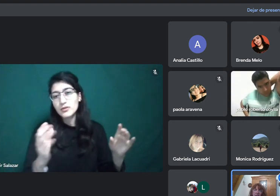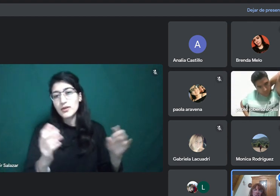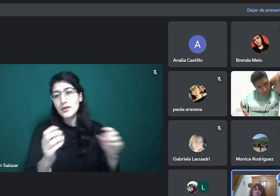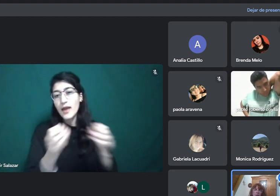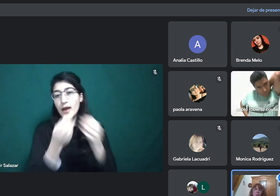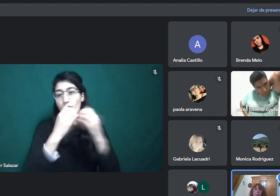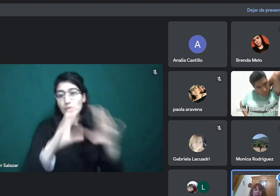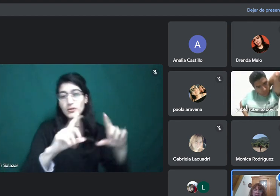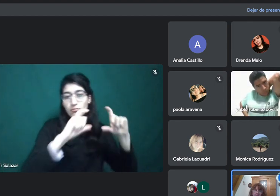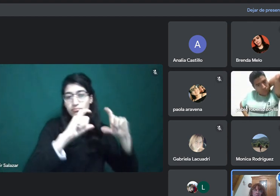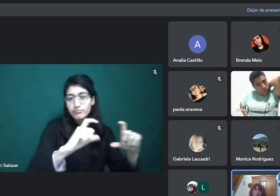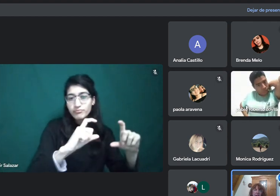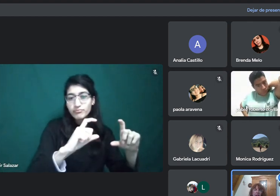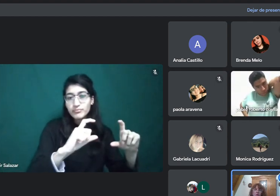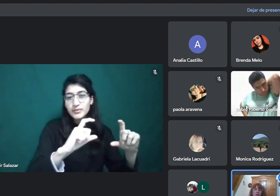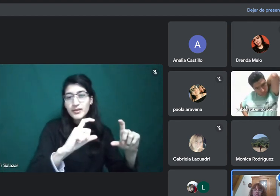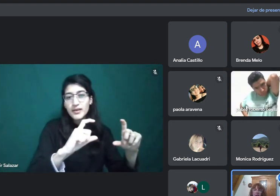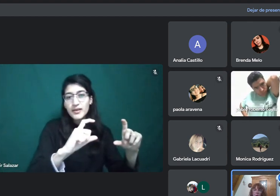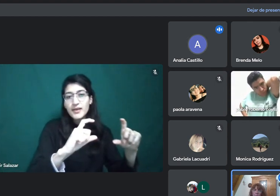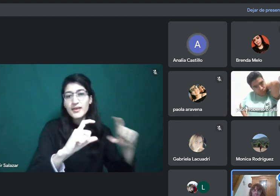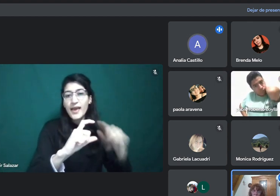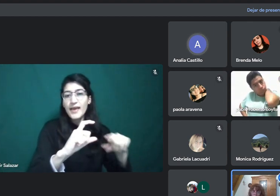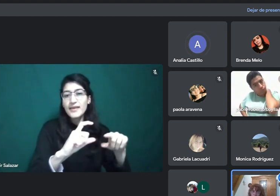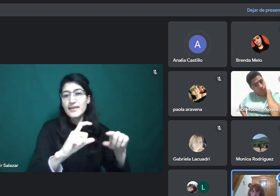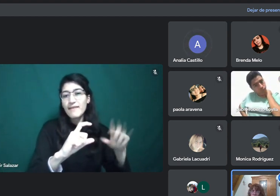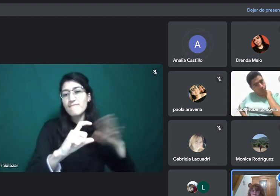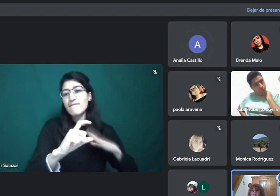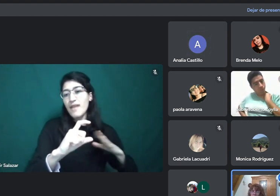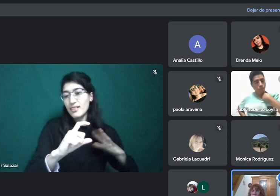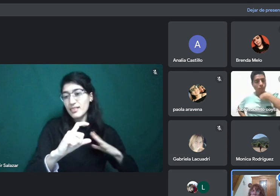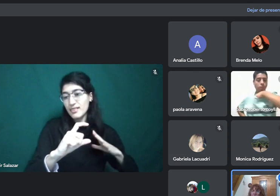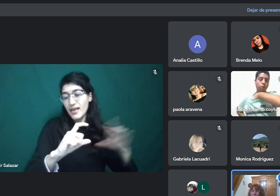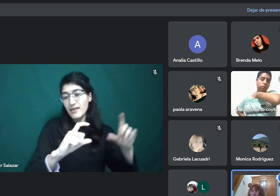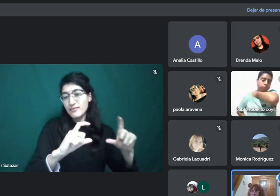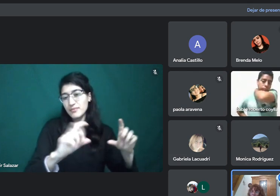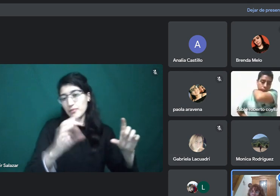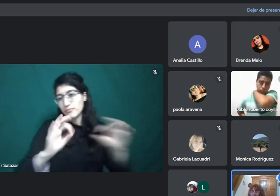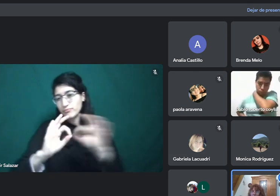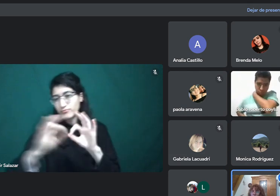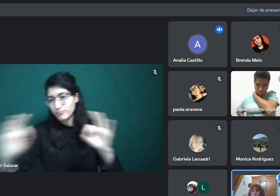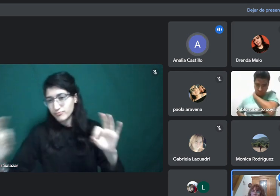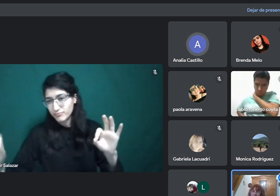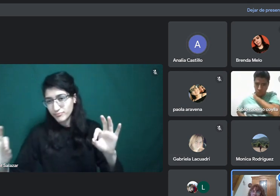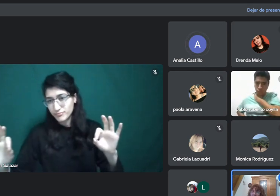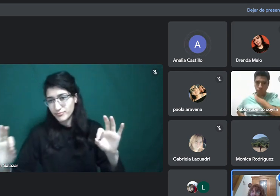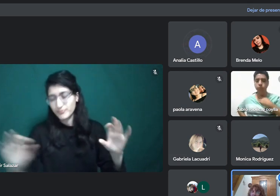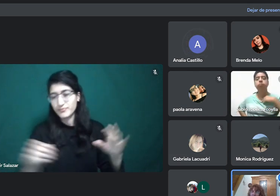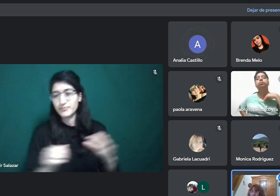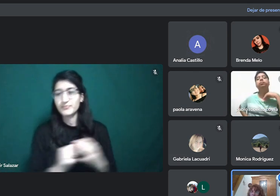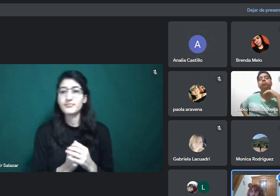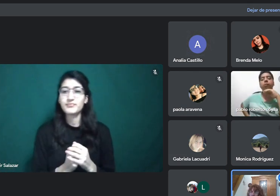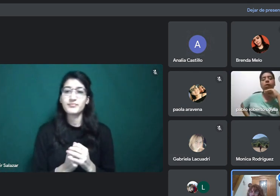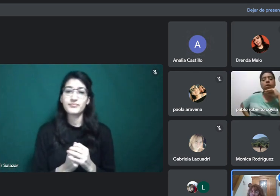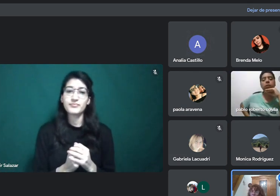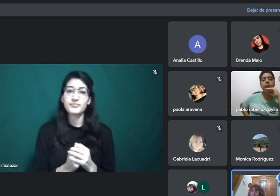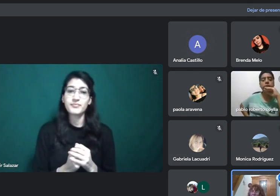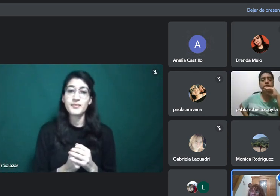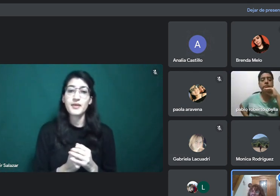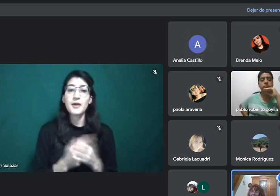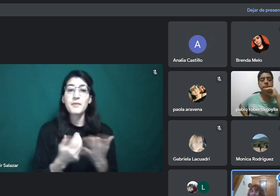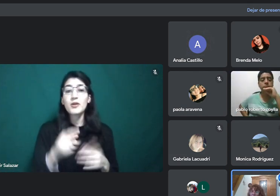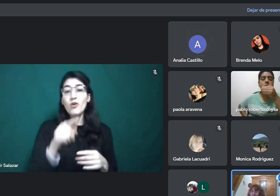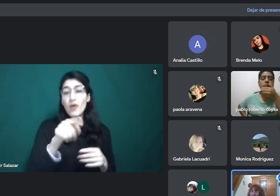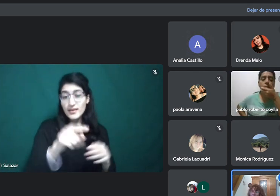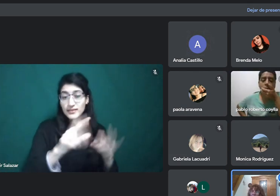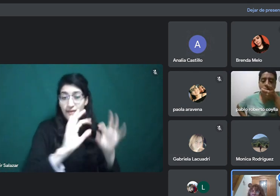está tomada una parte, o que está, algo que está incompleto, ¿sí? Entonces, sobre esa frase pregunto, ¿qué